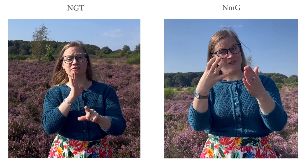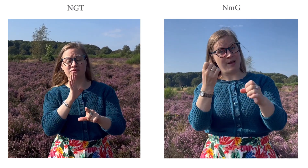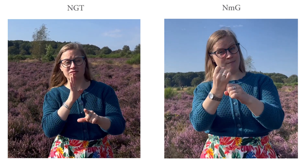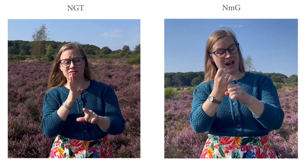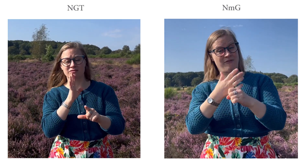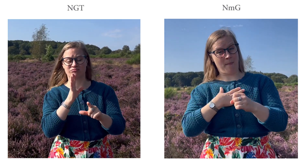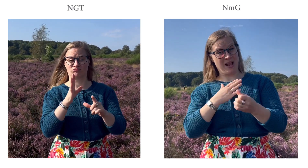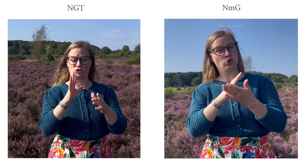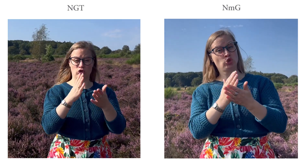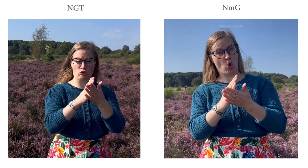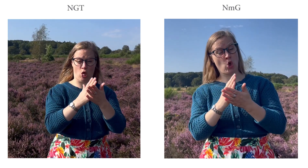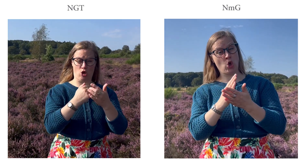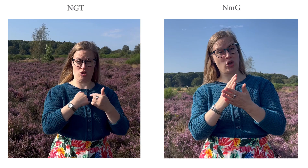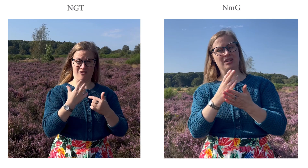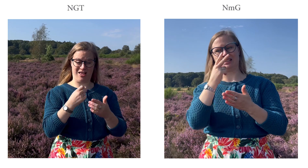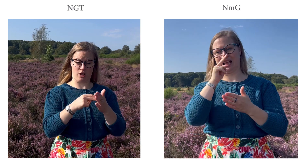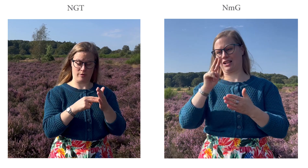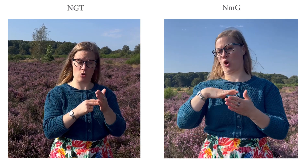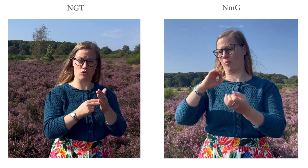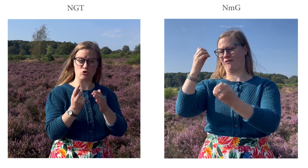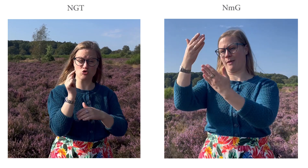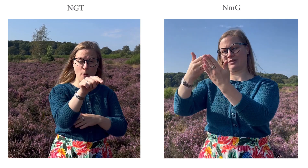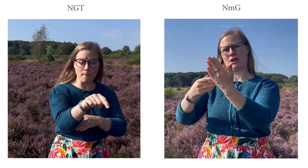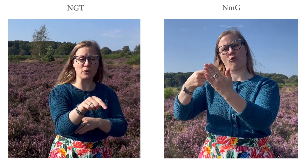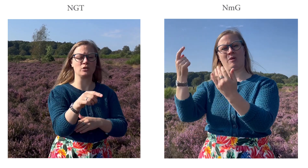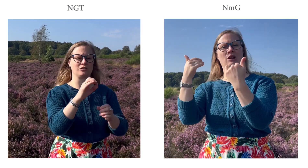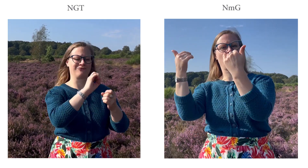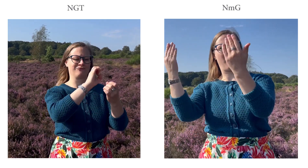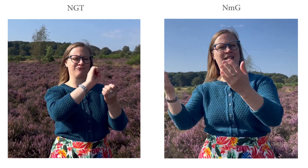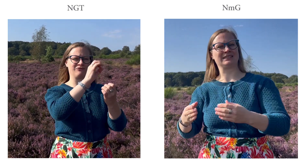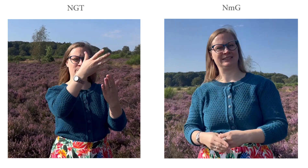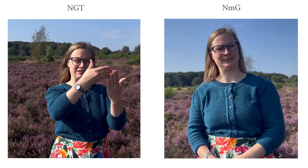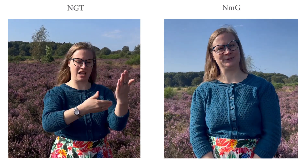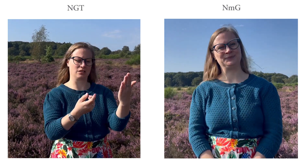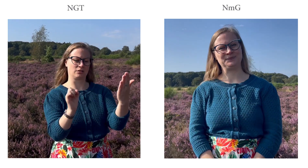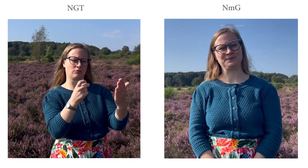maken van mij als Tolk, kijk dan op mijn website voor meer informatie.